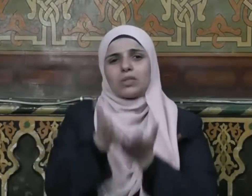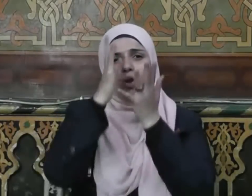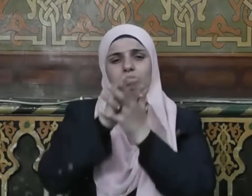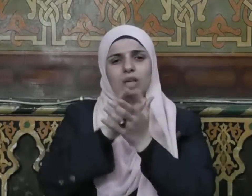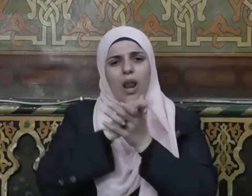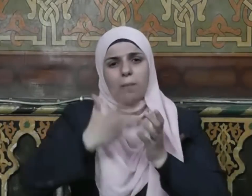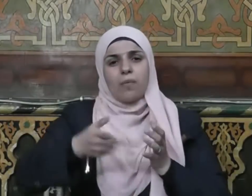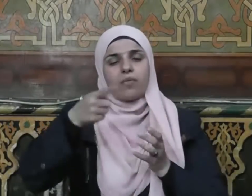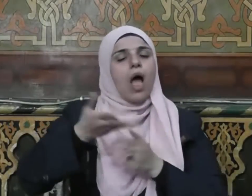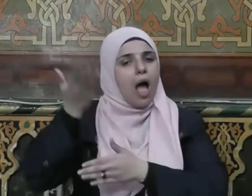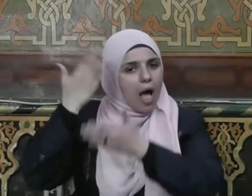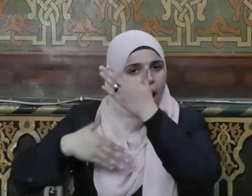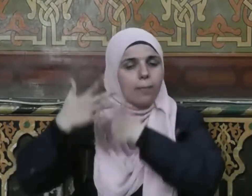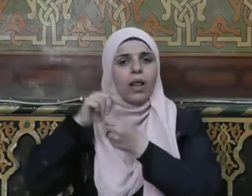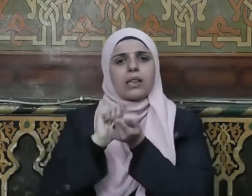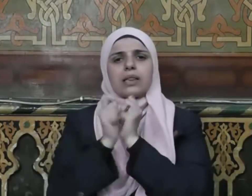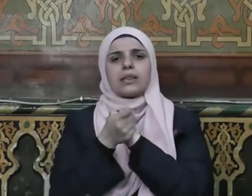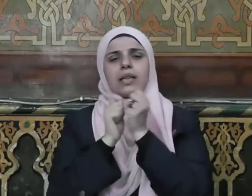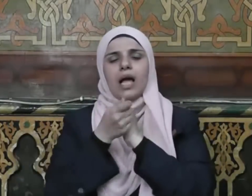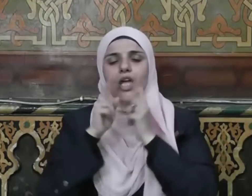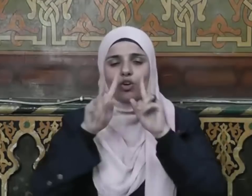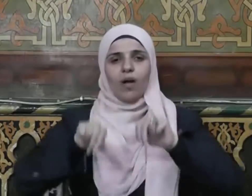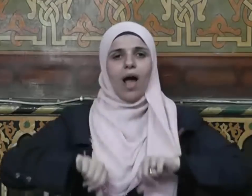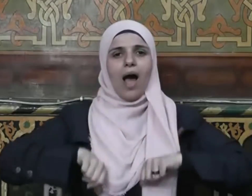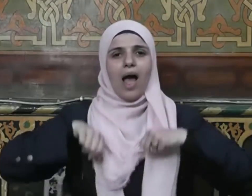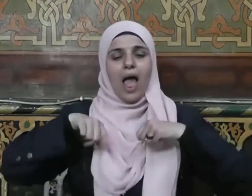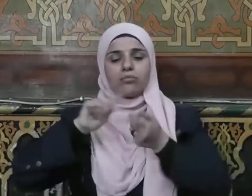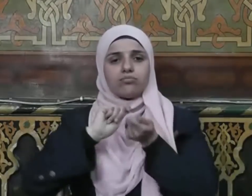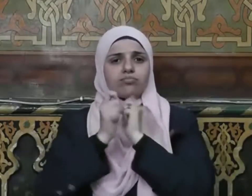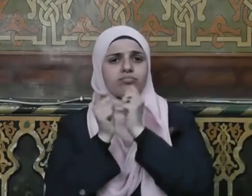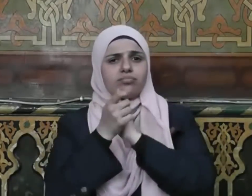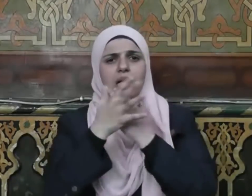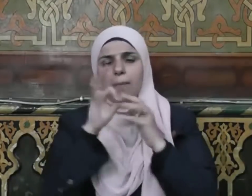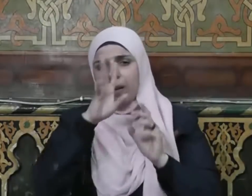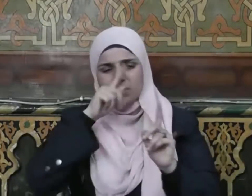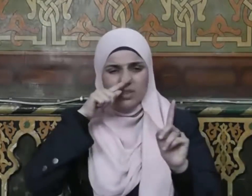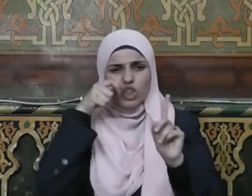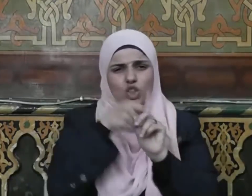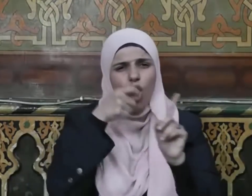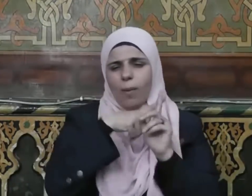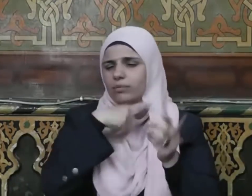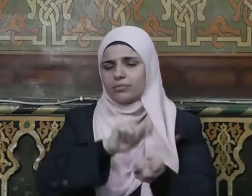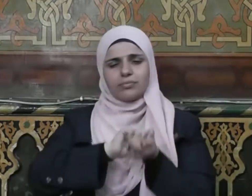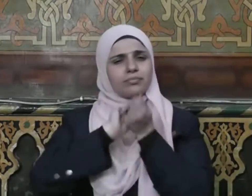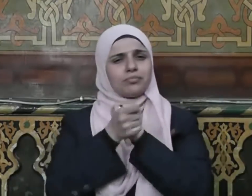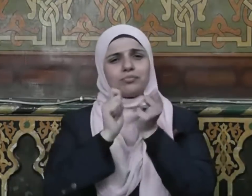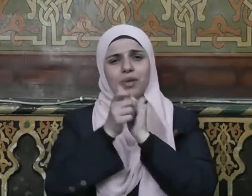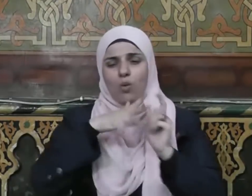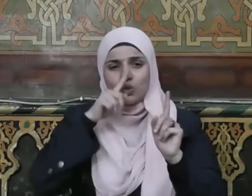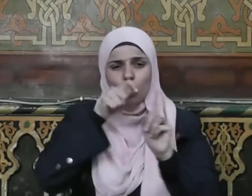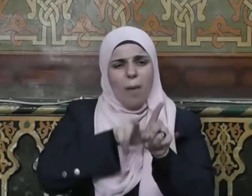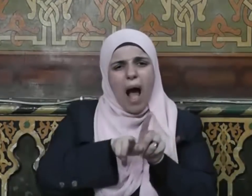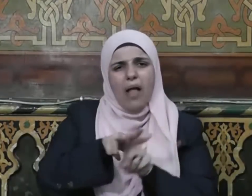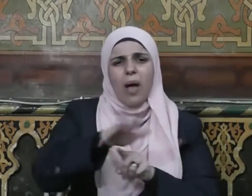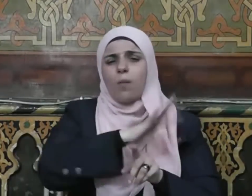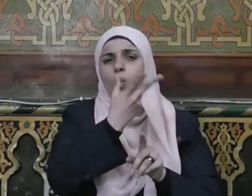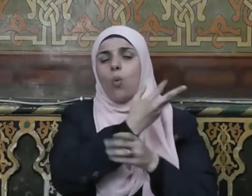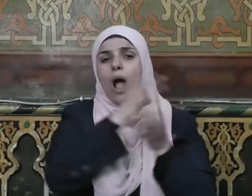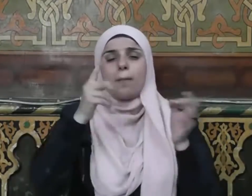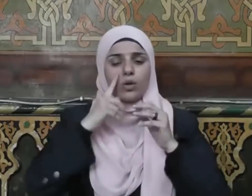قصب السبق في تغيير وجه الحياة وتبديد ظلمات الباطل والجور والظلم الذي امتلأت